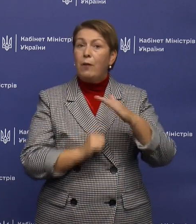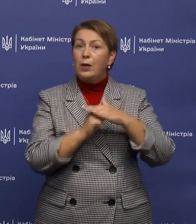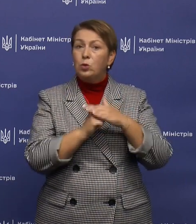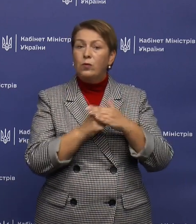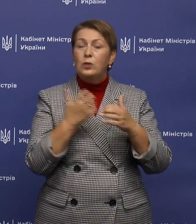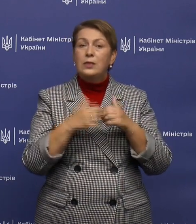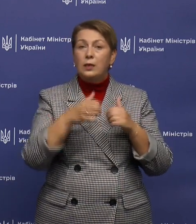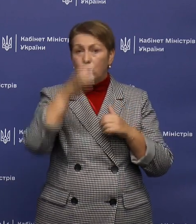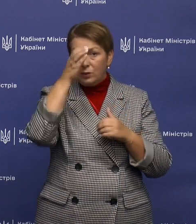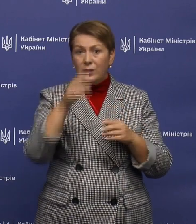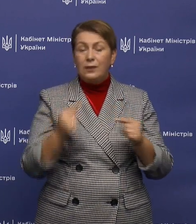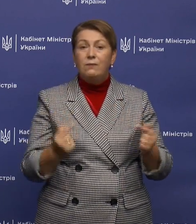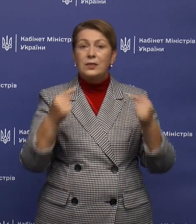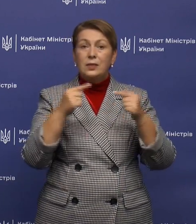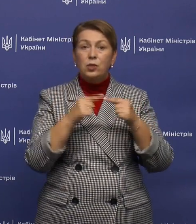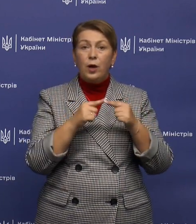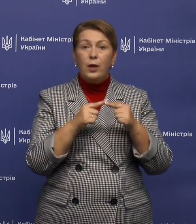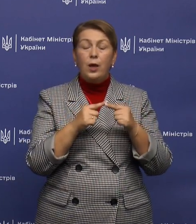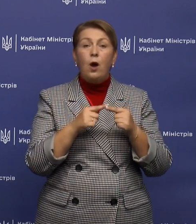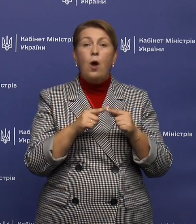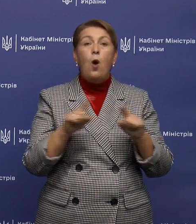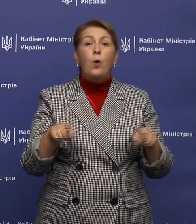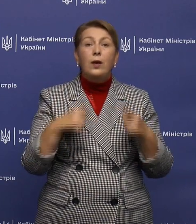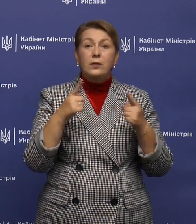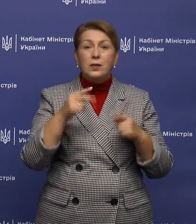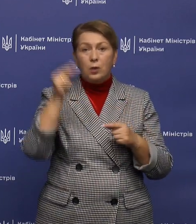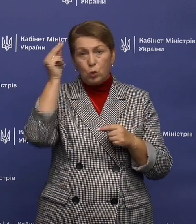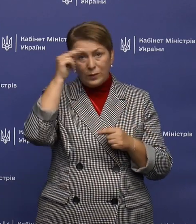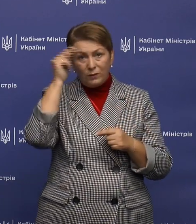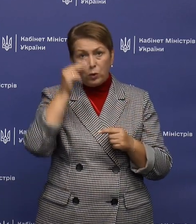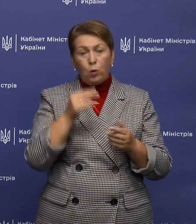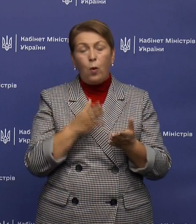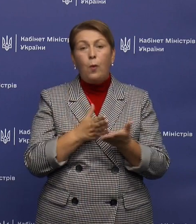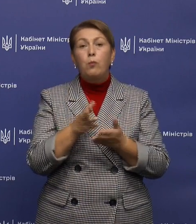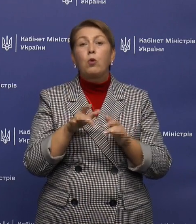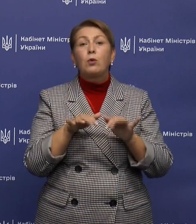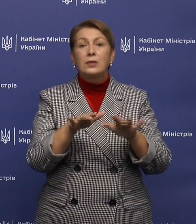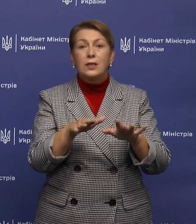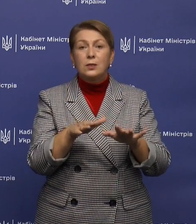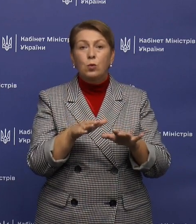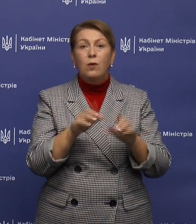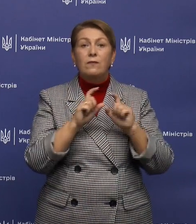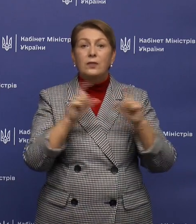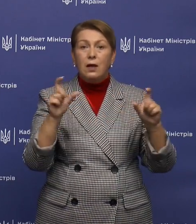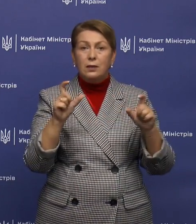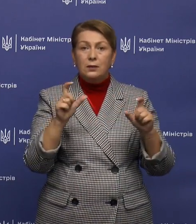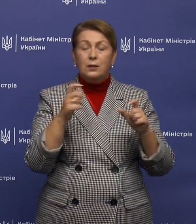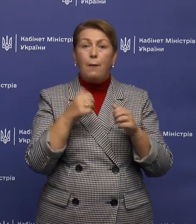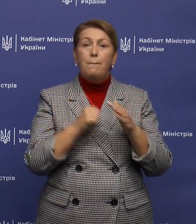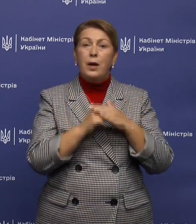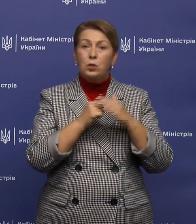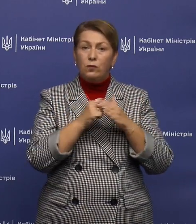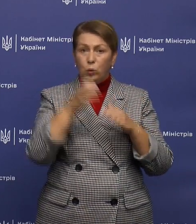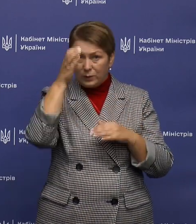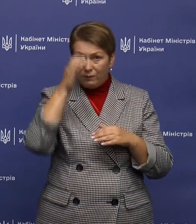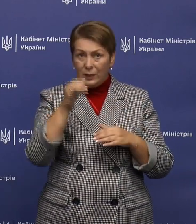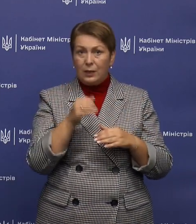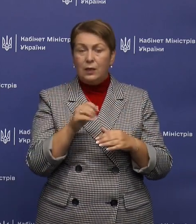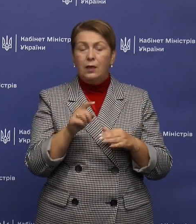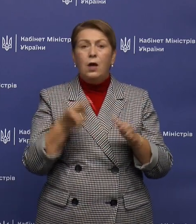визначає мету та принципи організації освітнього процесу у закладах базової середньої освіти, ключові компетентності учнів,